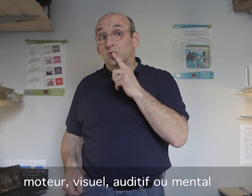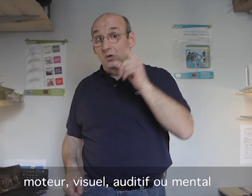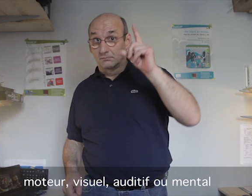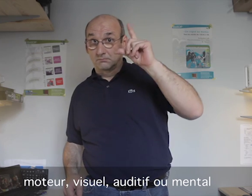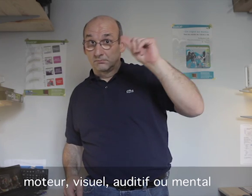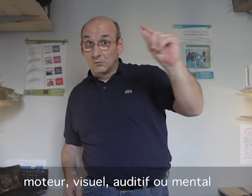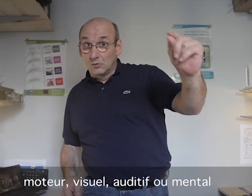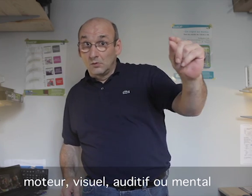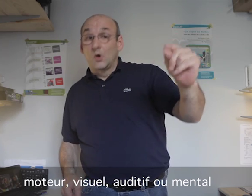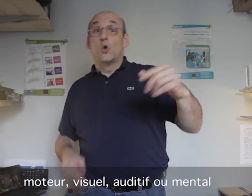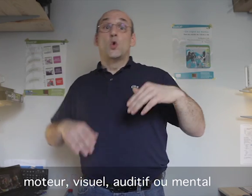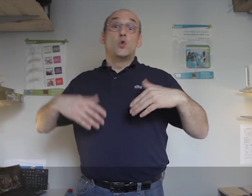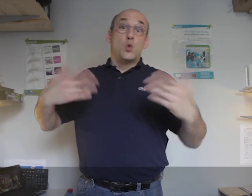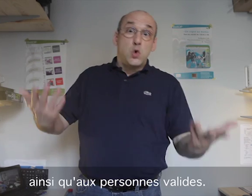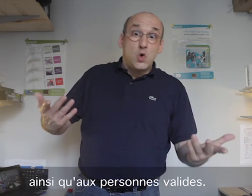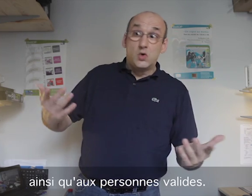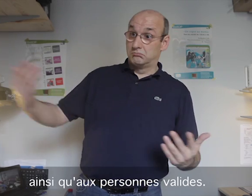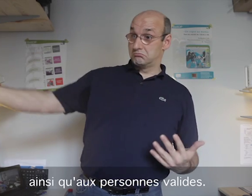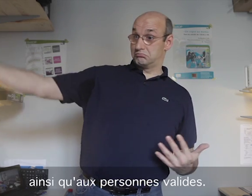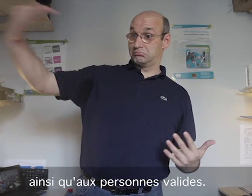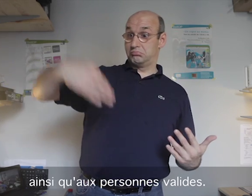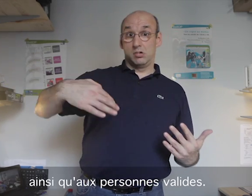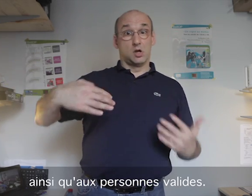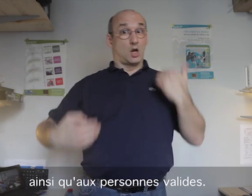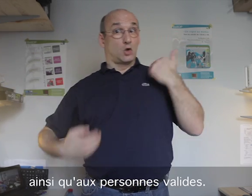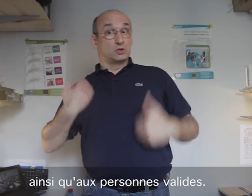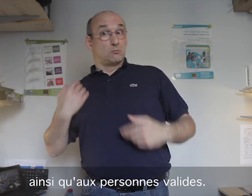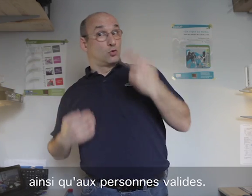auditif ou mental ainsi qu'aux personnes valides